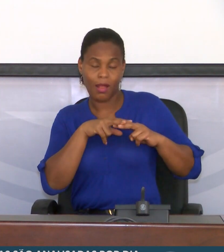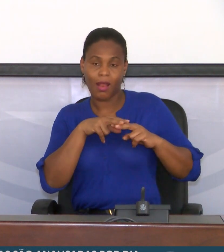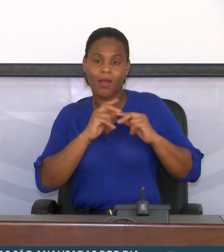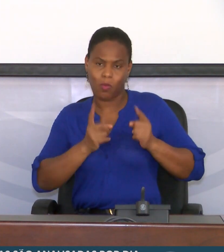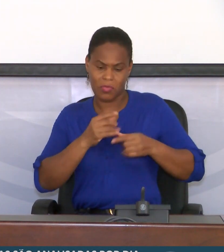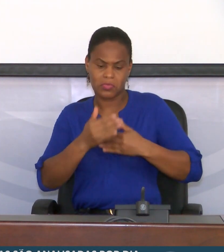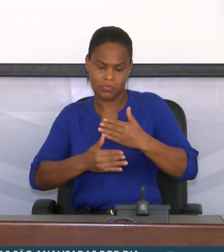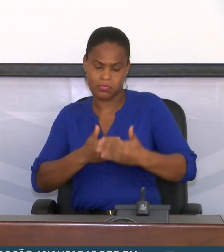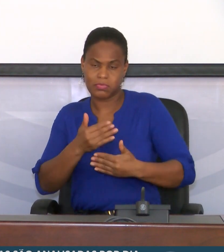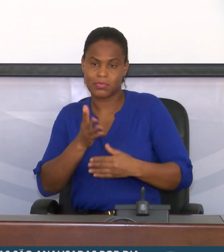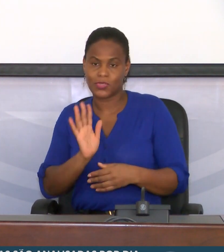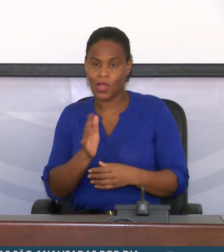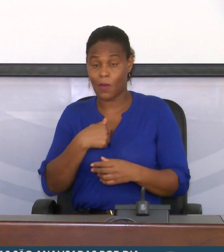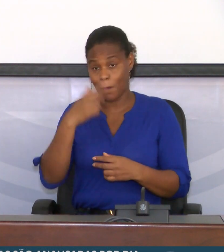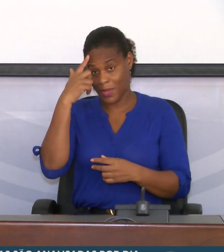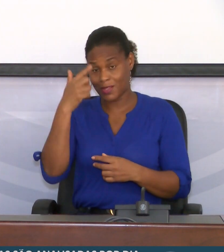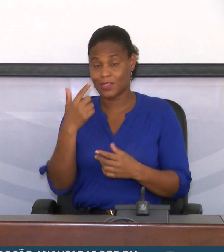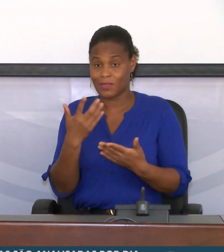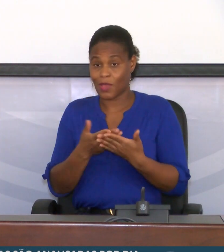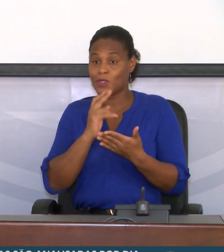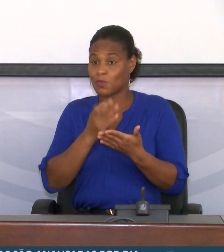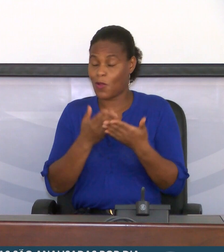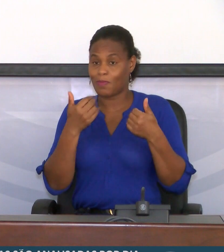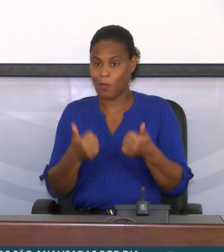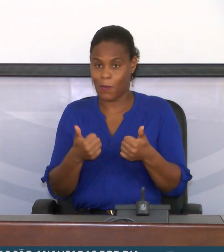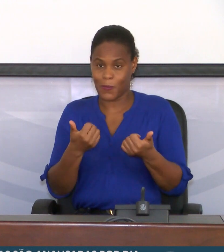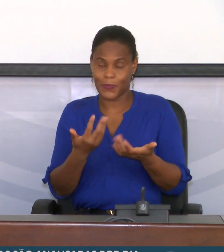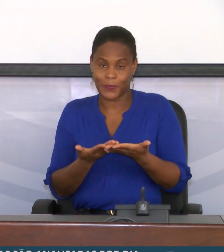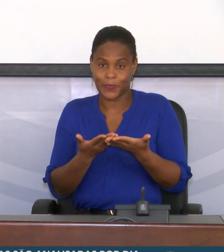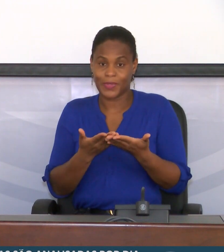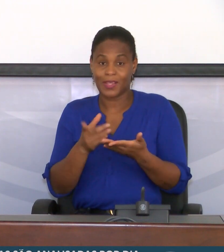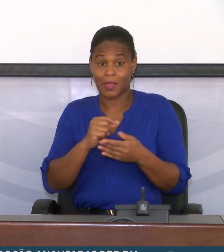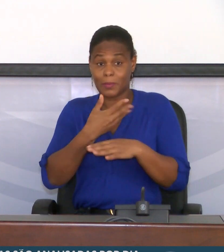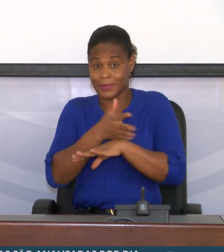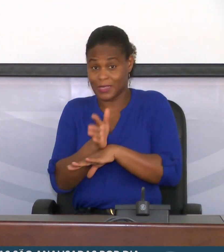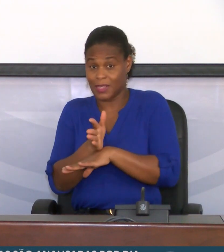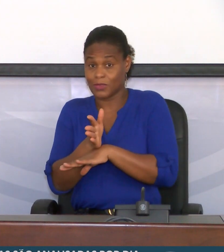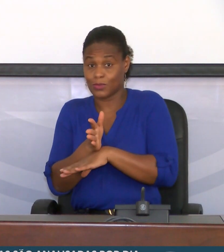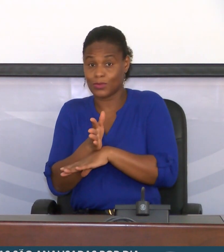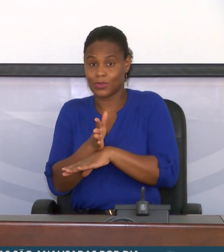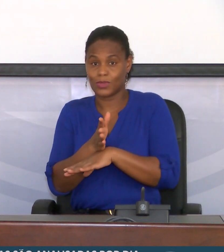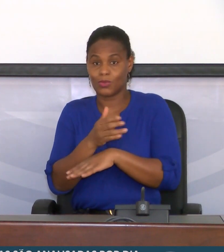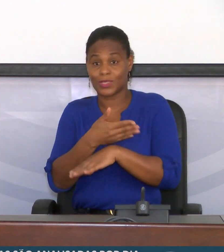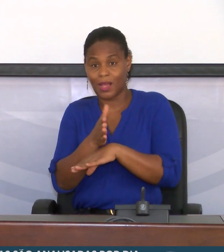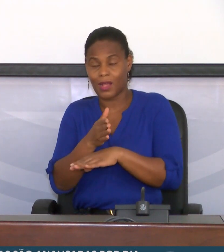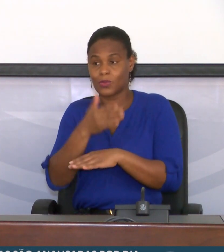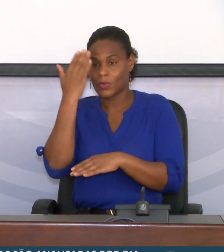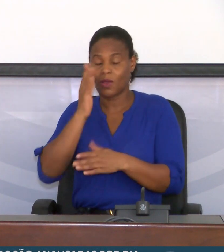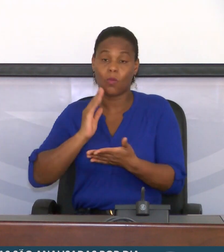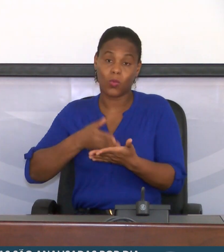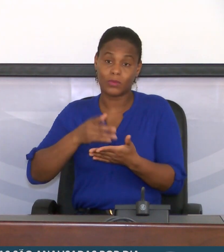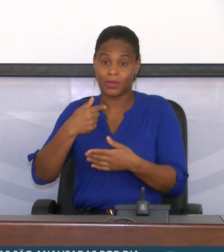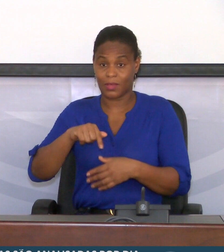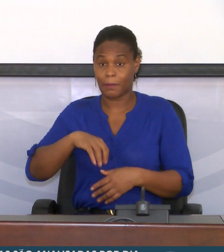e penso que estamos a dar uma boa resposta. Os atrasos que se verificaram nos últimos dias e que têm